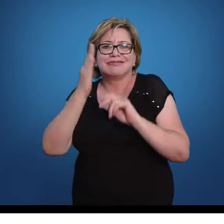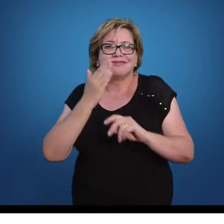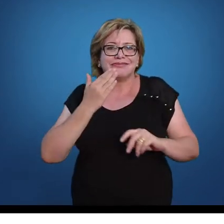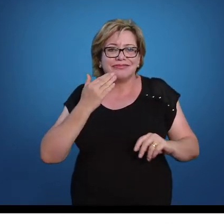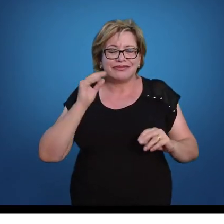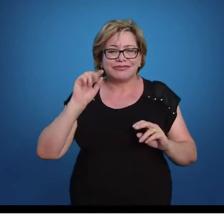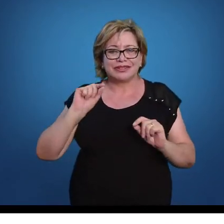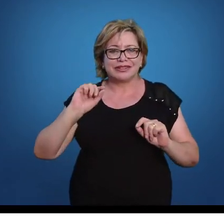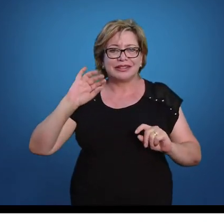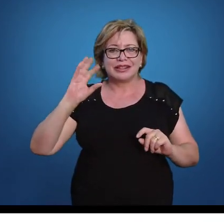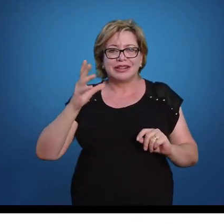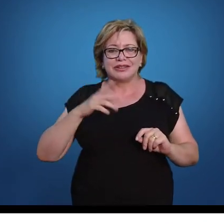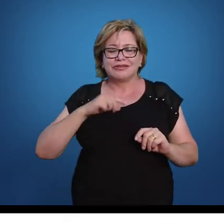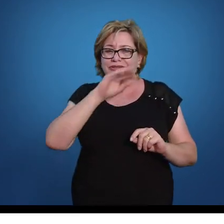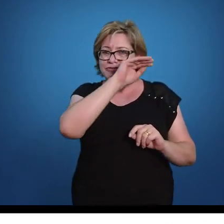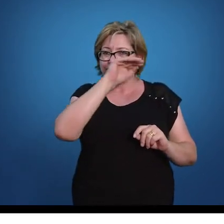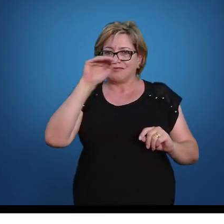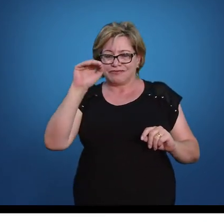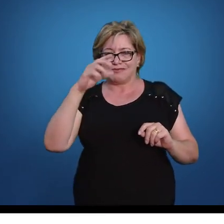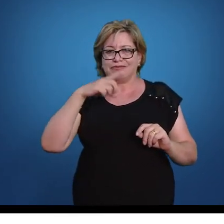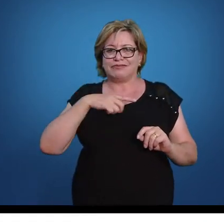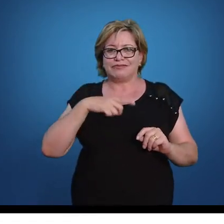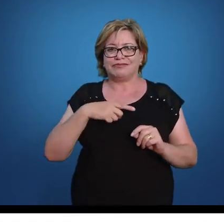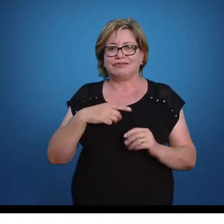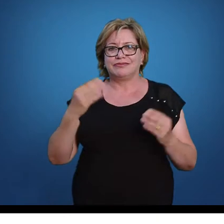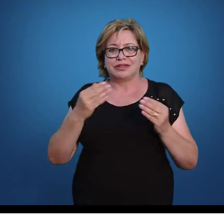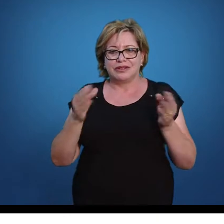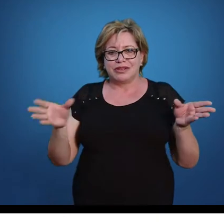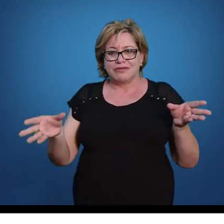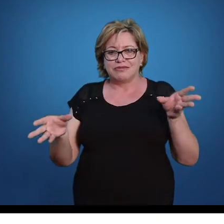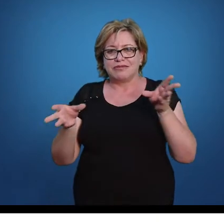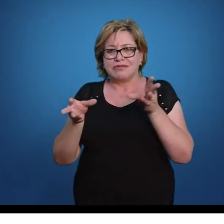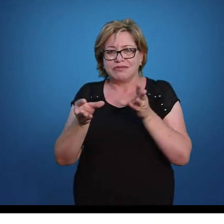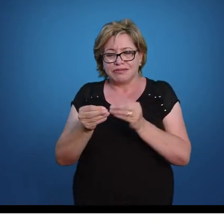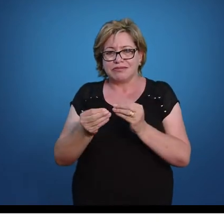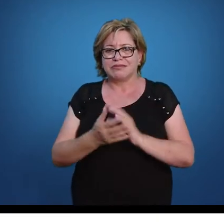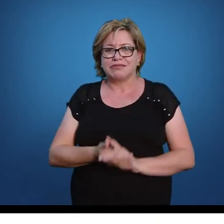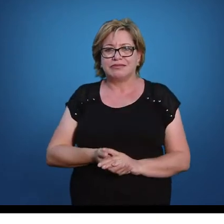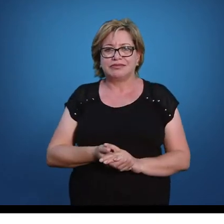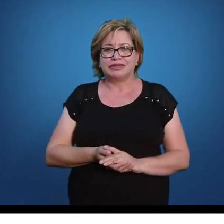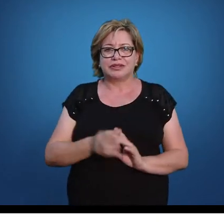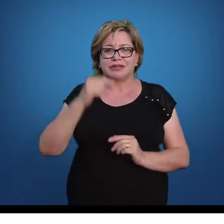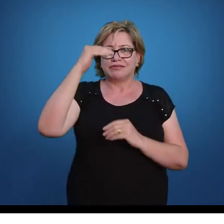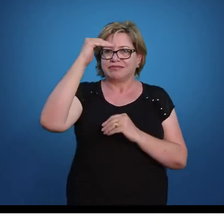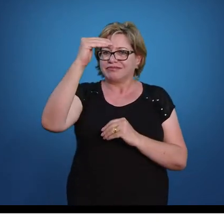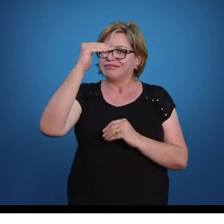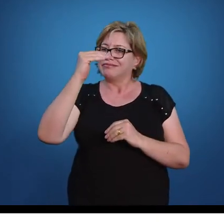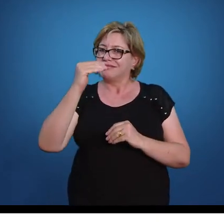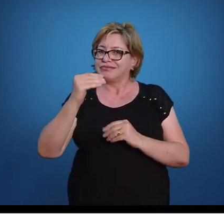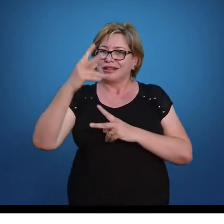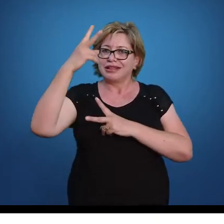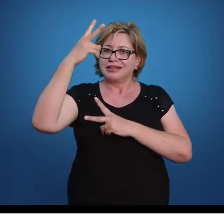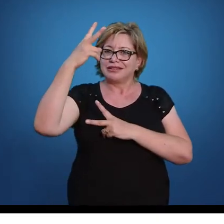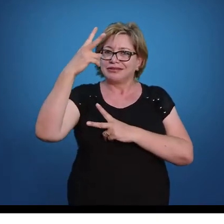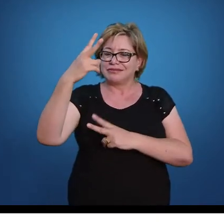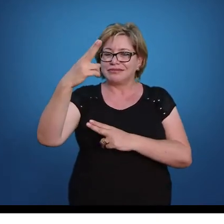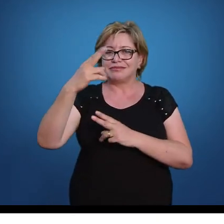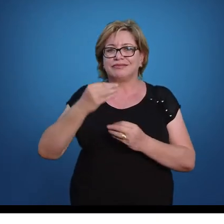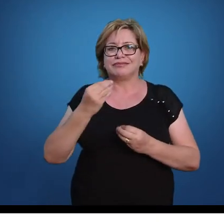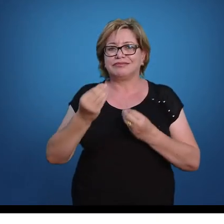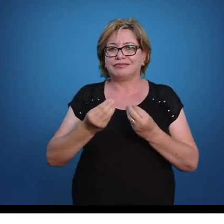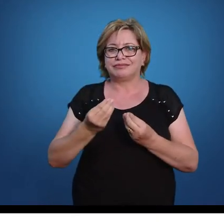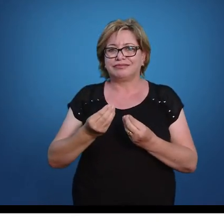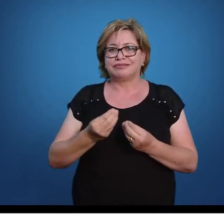vão ocorrer lá quando você tem uma fração. E agora a gente vai simplificar ainda mais. Essa expressão é exatamente igual